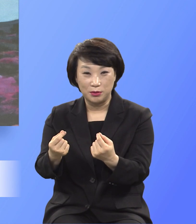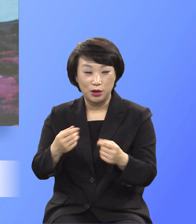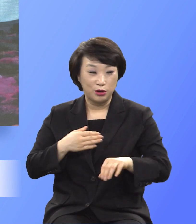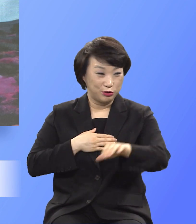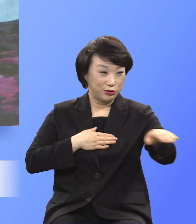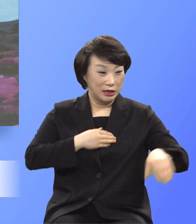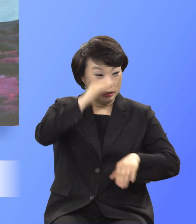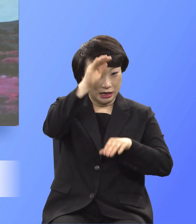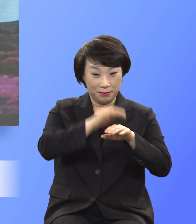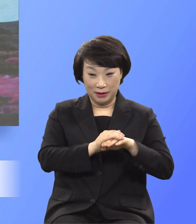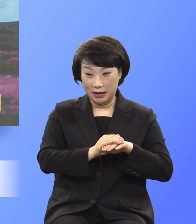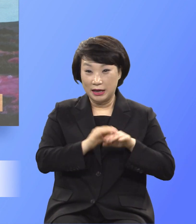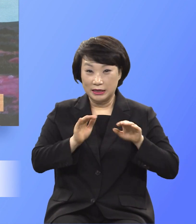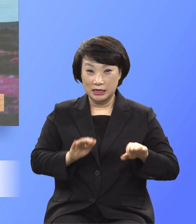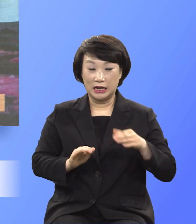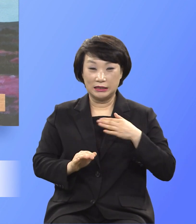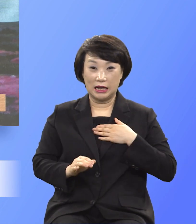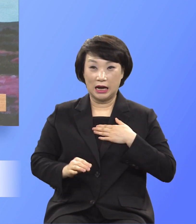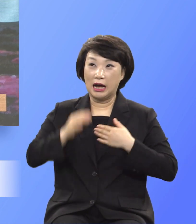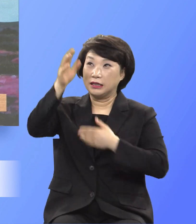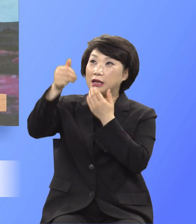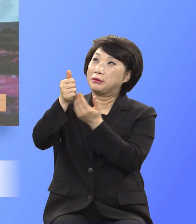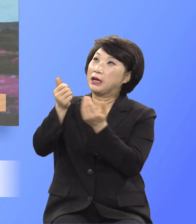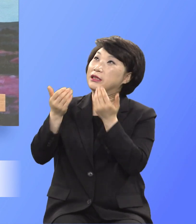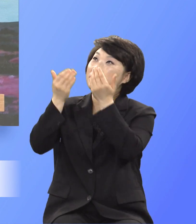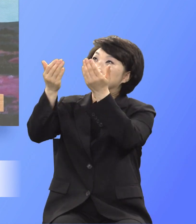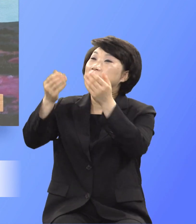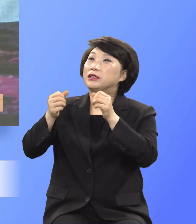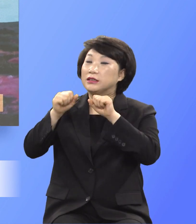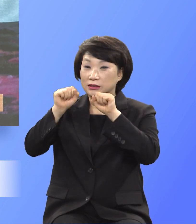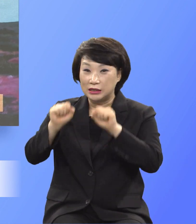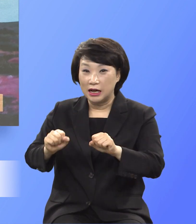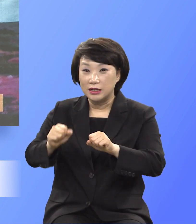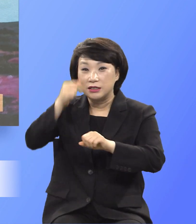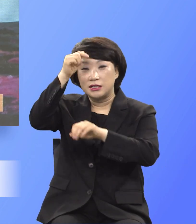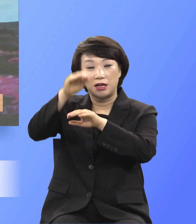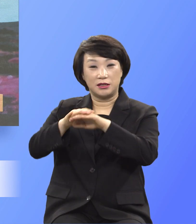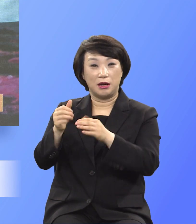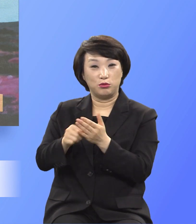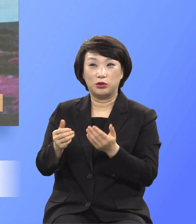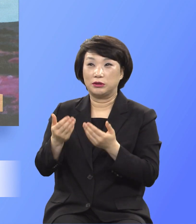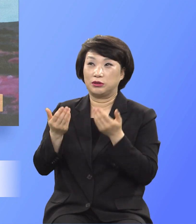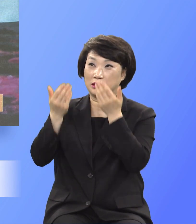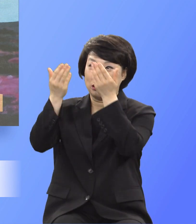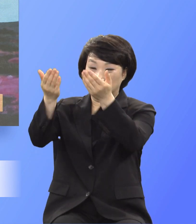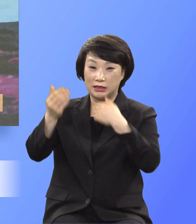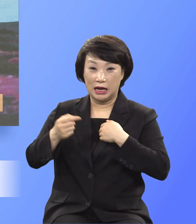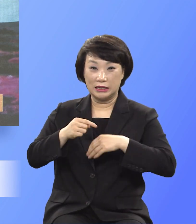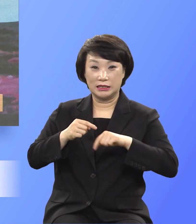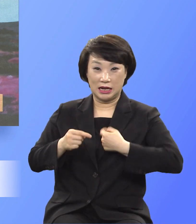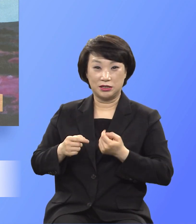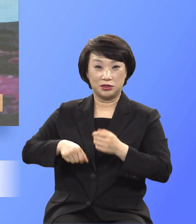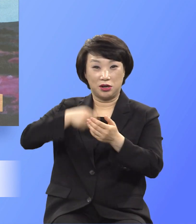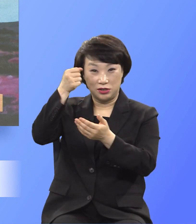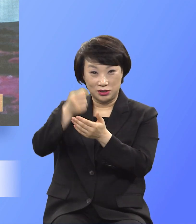예배도 내가 하나님께 드릴 산재물로 나를 정했으니 여러분은 항상